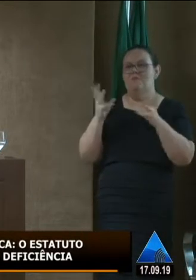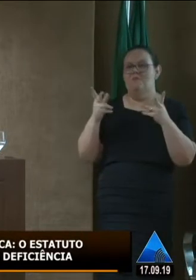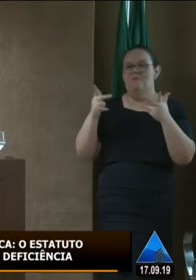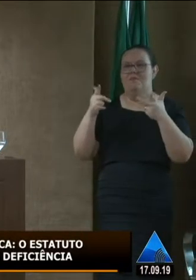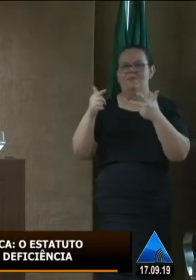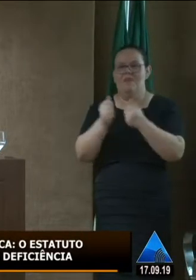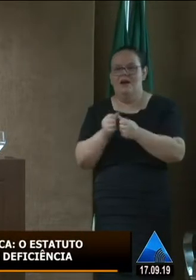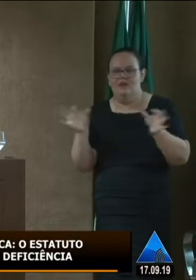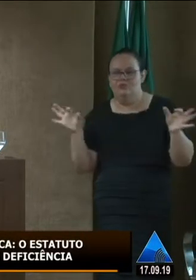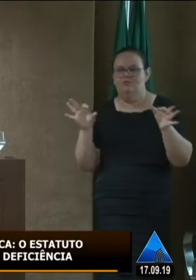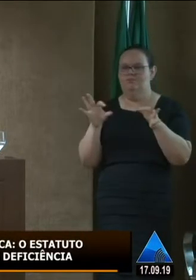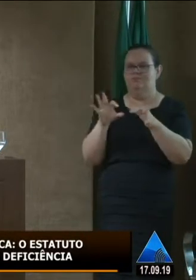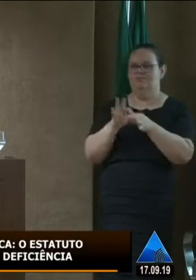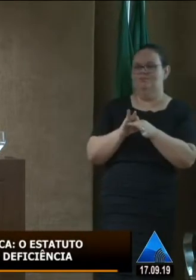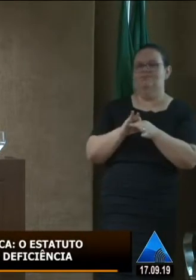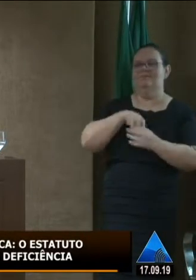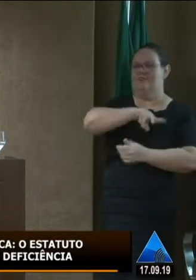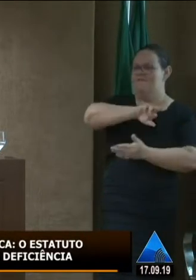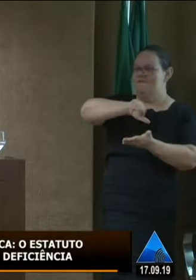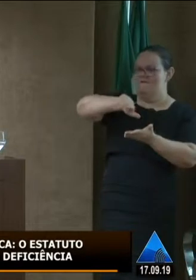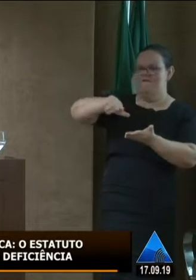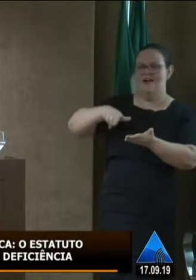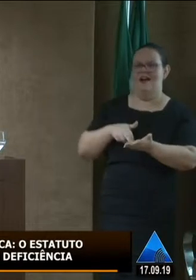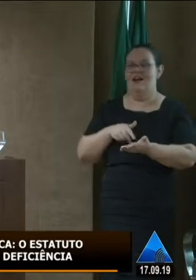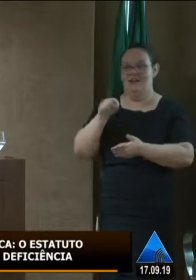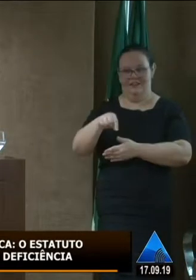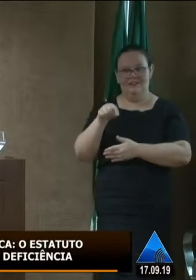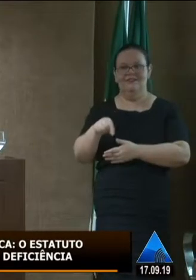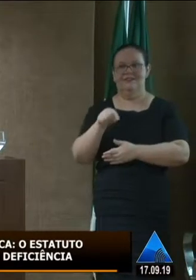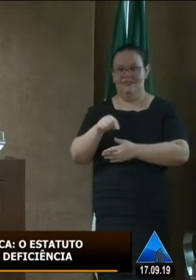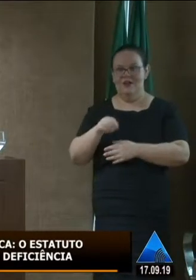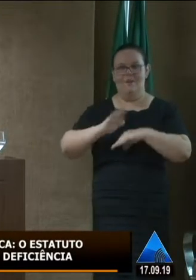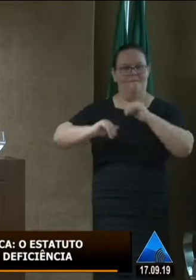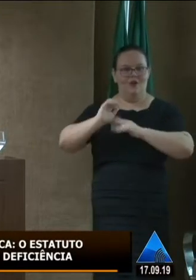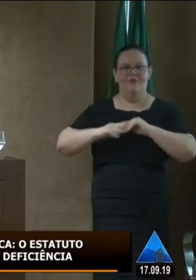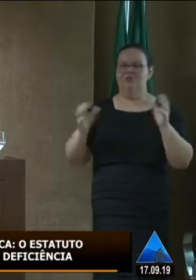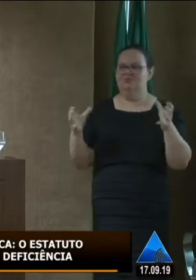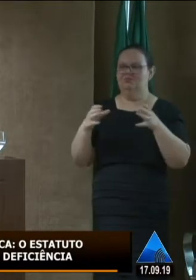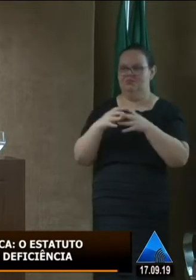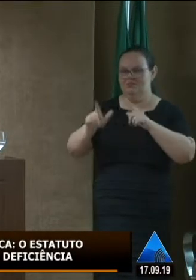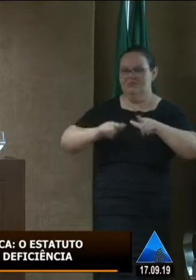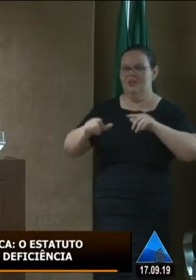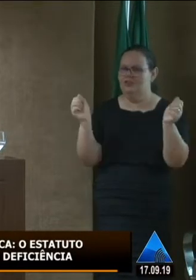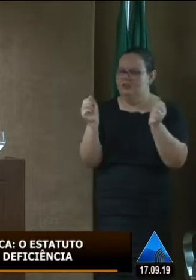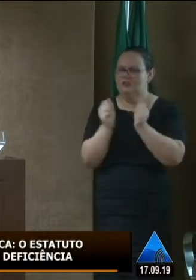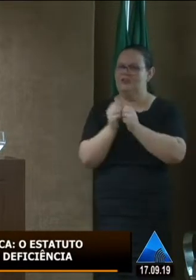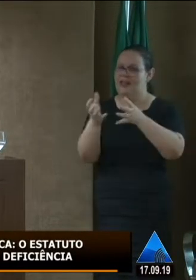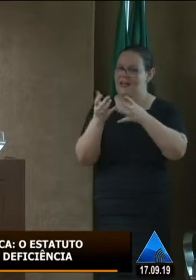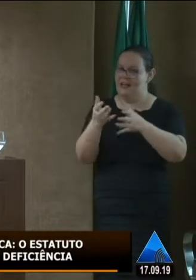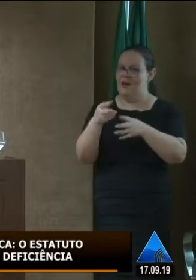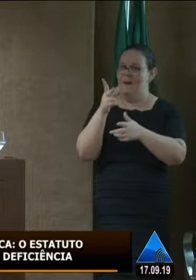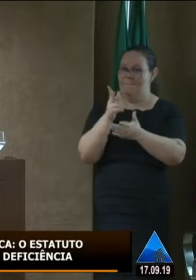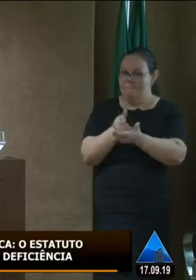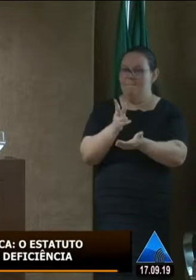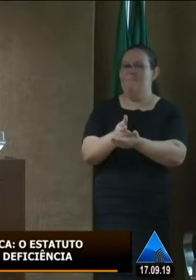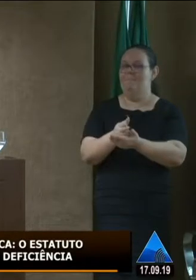de união de várias áreas trabalhando juntas querendo fazer com que essa